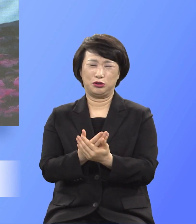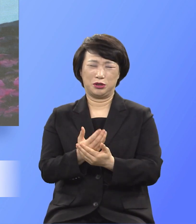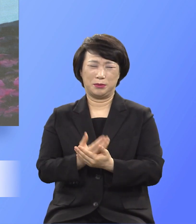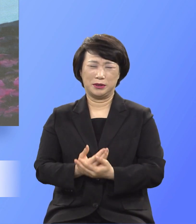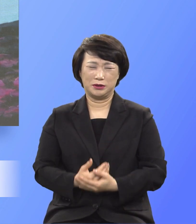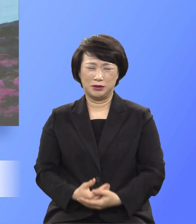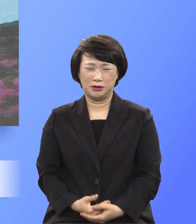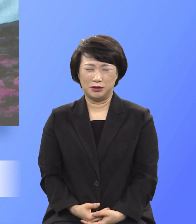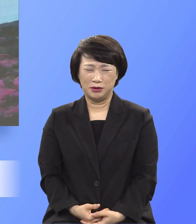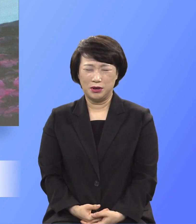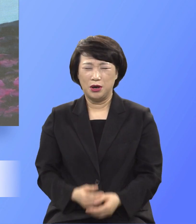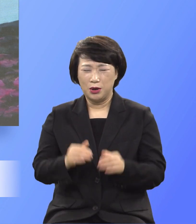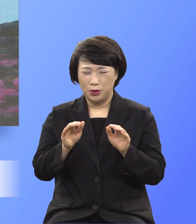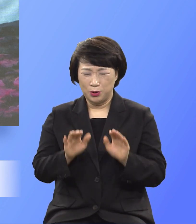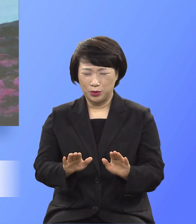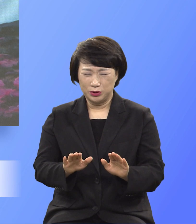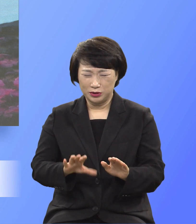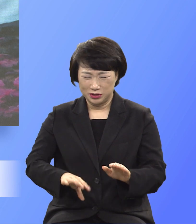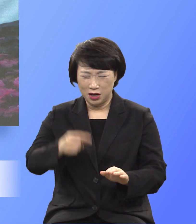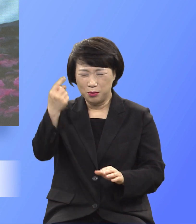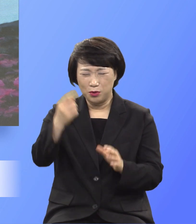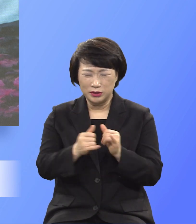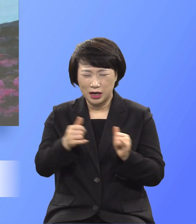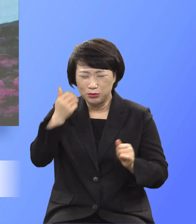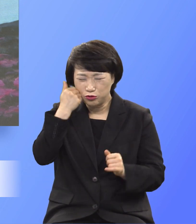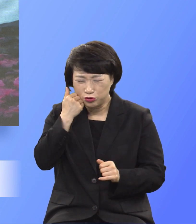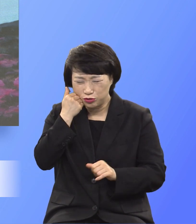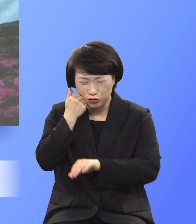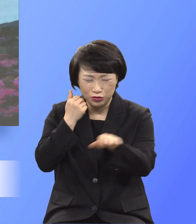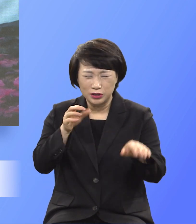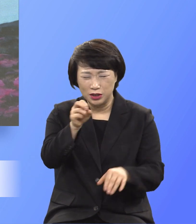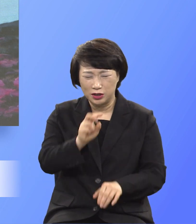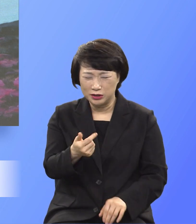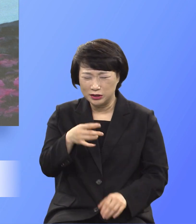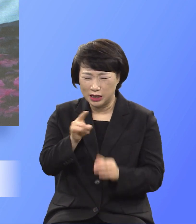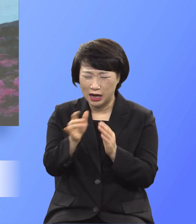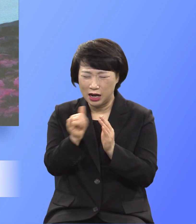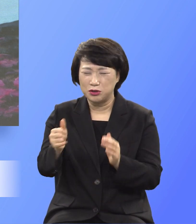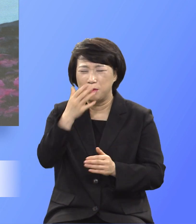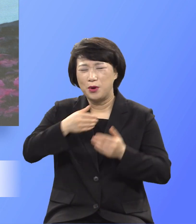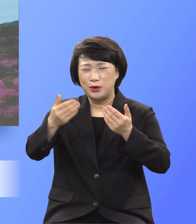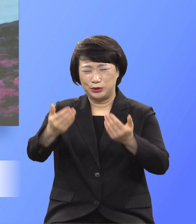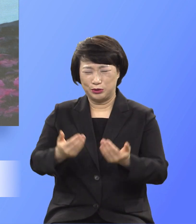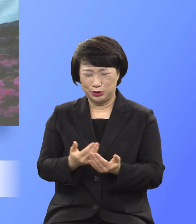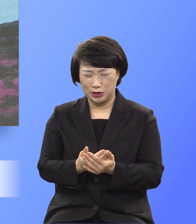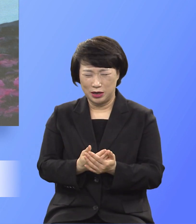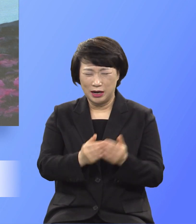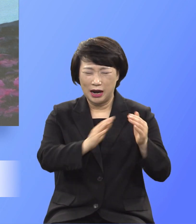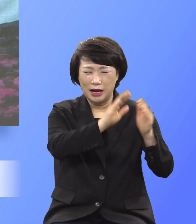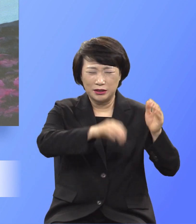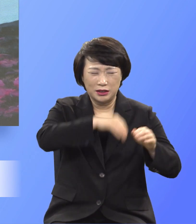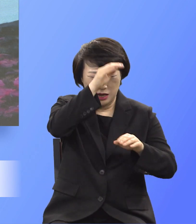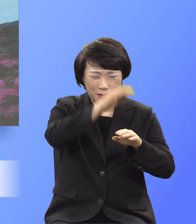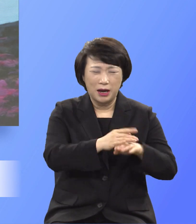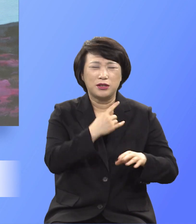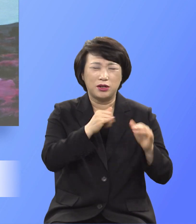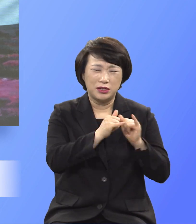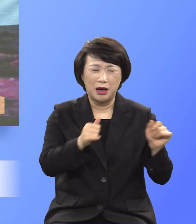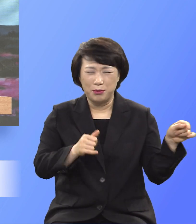오늘도 춤으로 나온 우리 연태가족들을 축복합니다 집에서 예배하던 자들이 나온 자들을